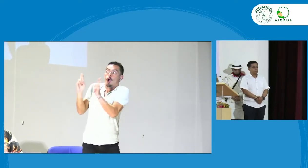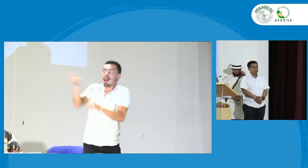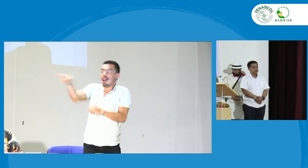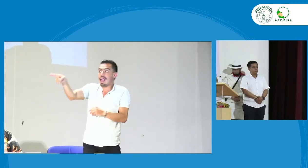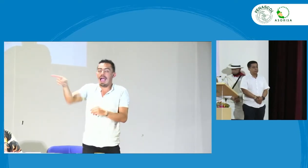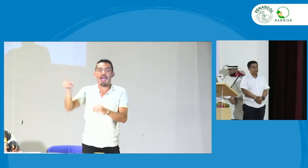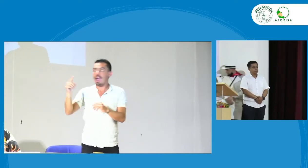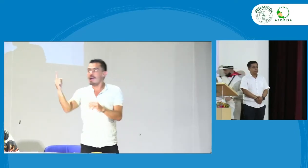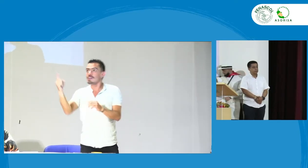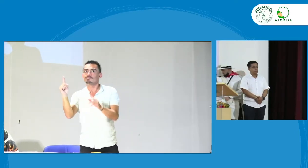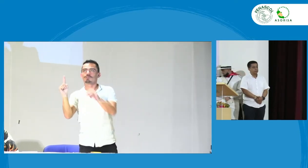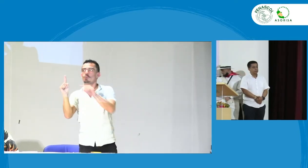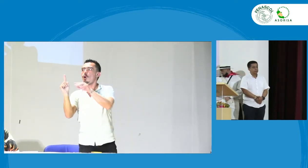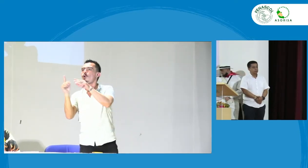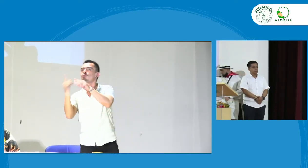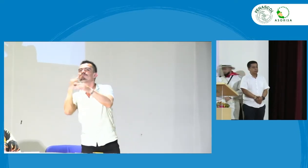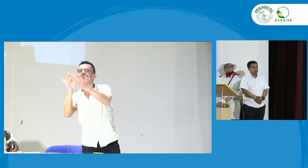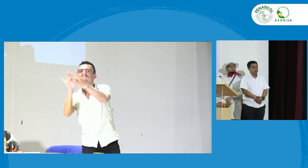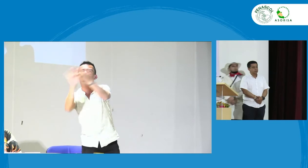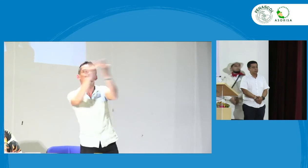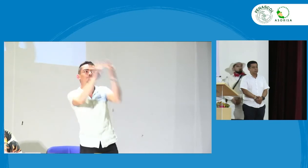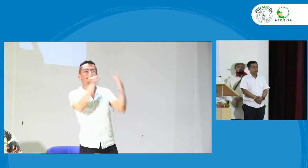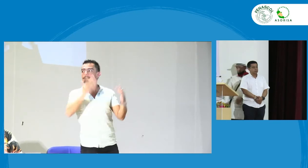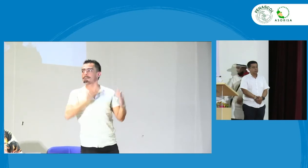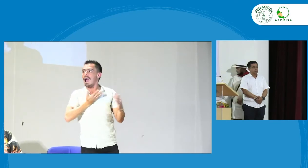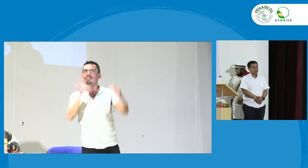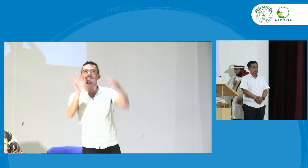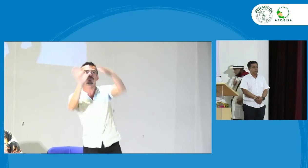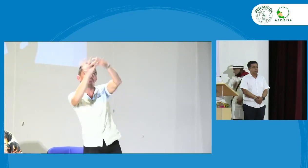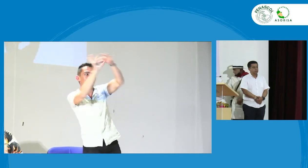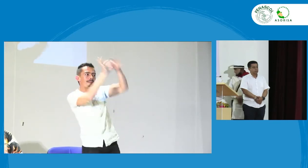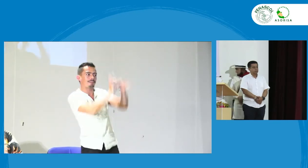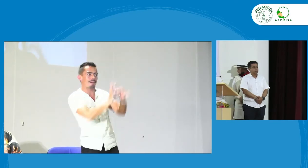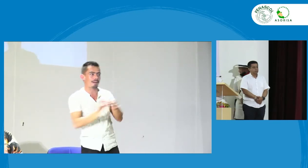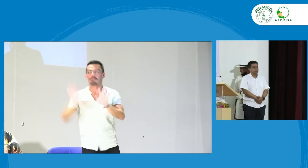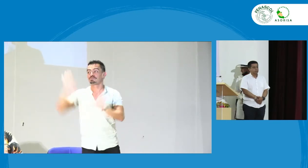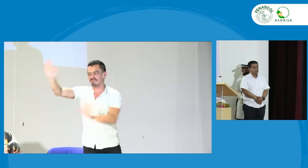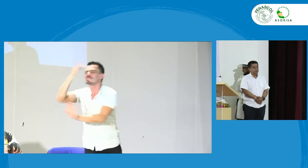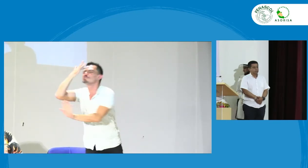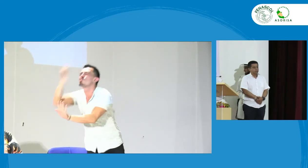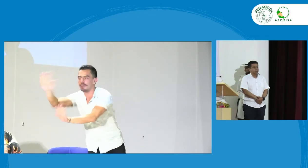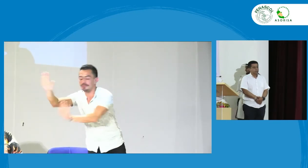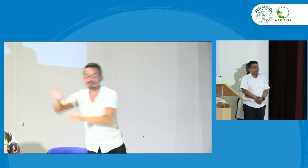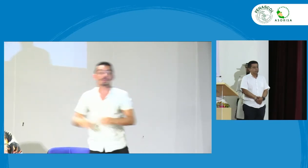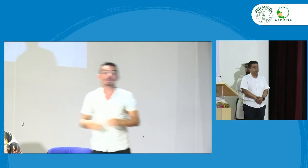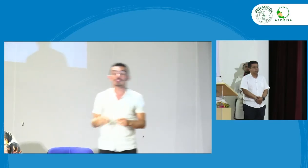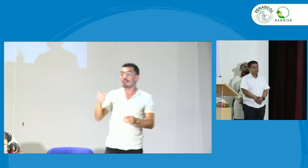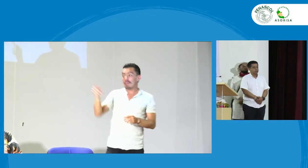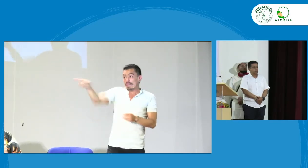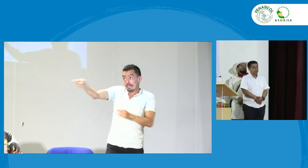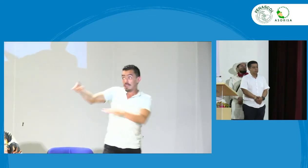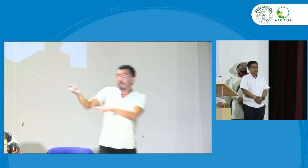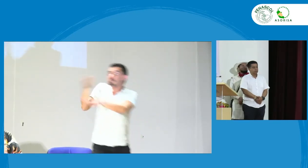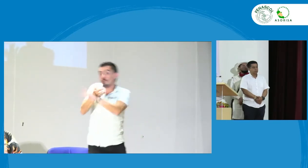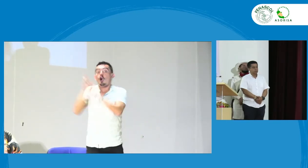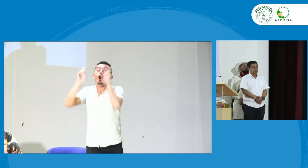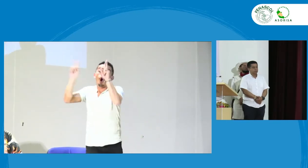además con la propuesta que usted acaba de mencionar en realidad eso esperamos que haya una red y un contacto entre los padres de familia a nivel